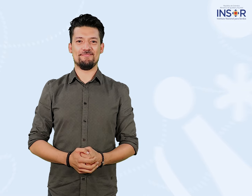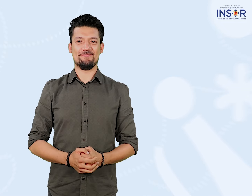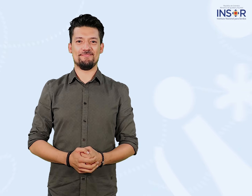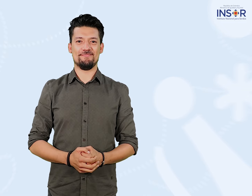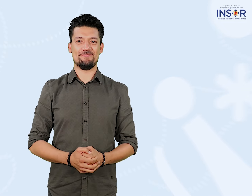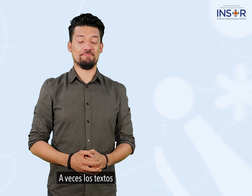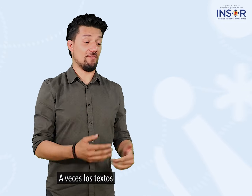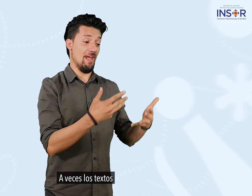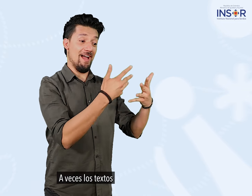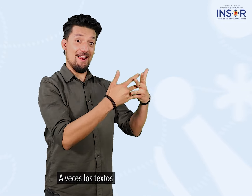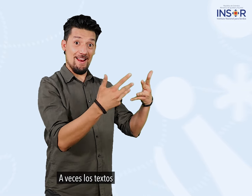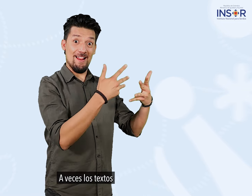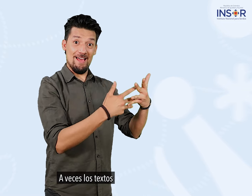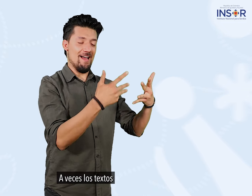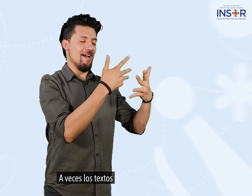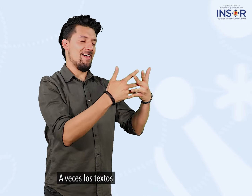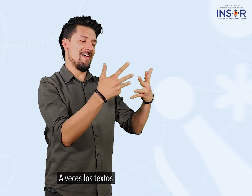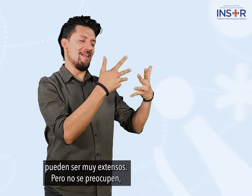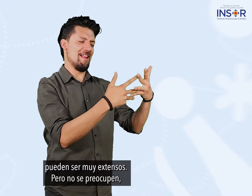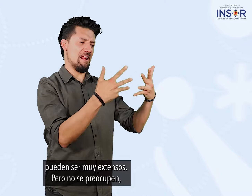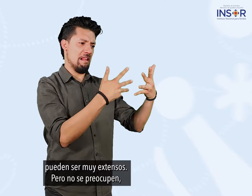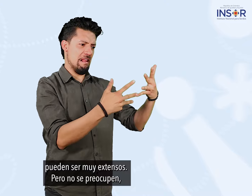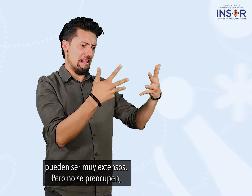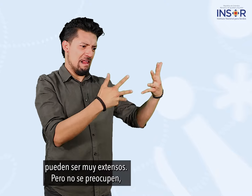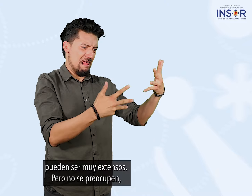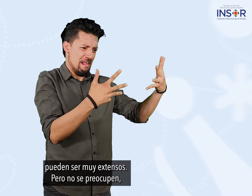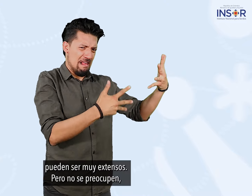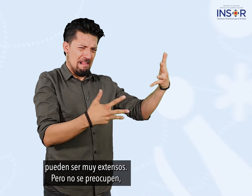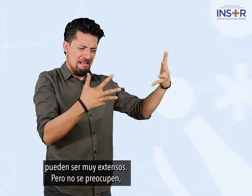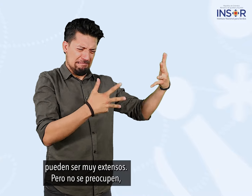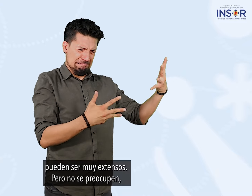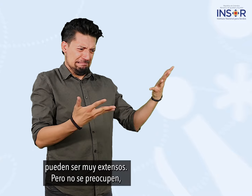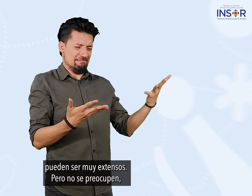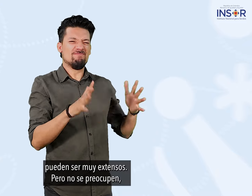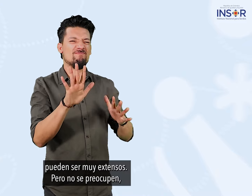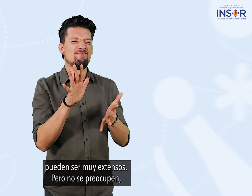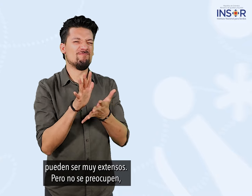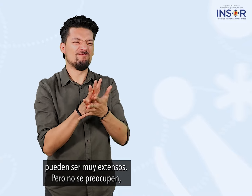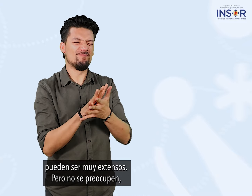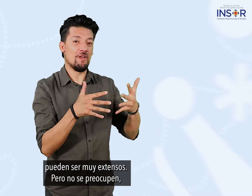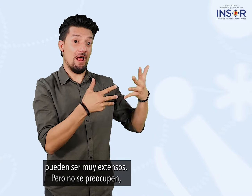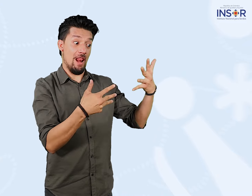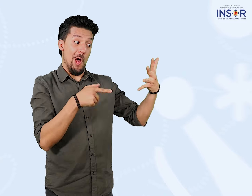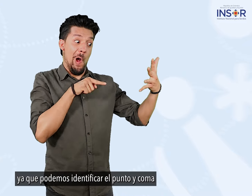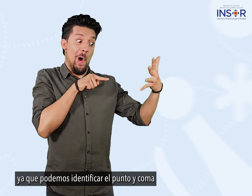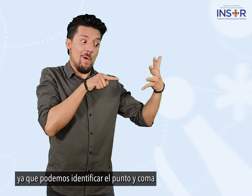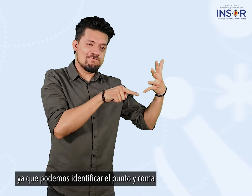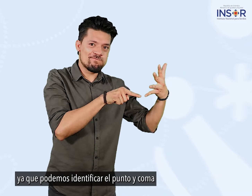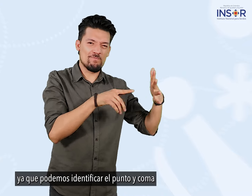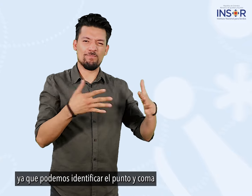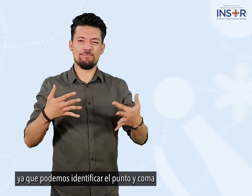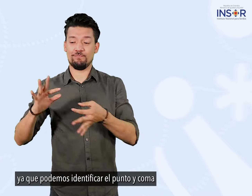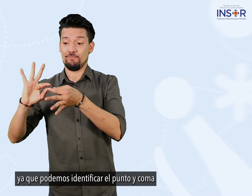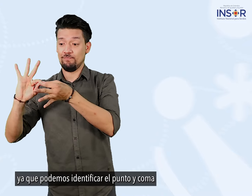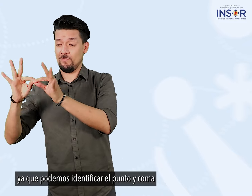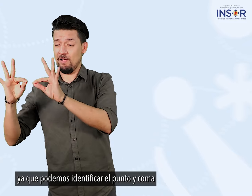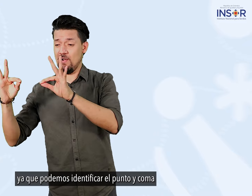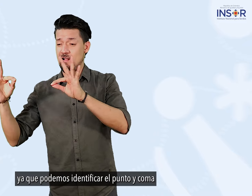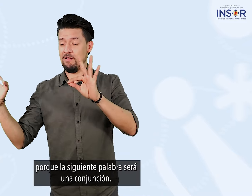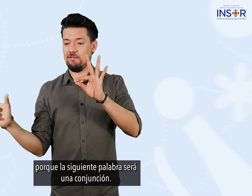a veces los textos pueden ser muy extensos pero no se preocupen ya que podemos identificar el punto y